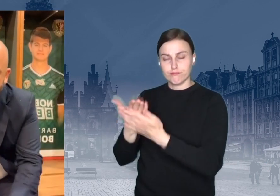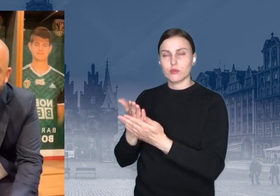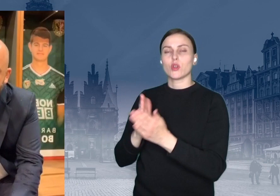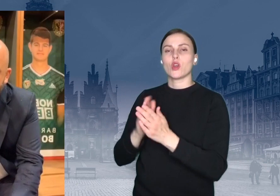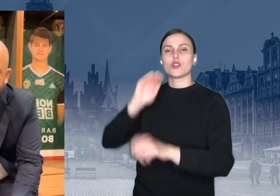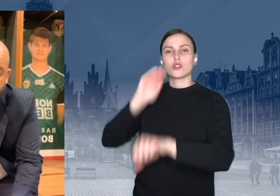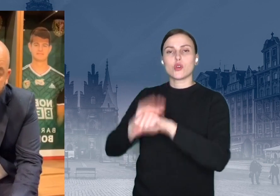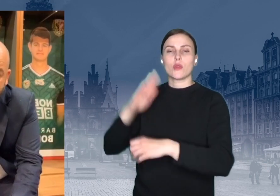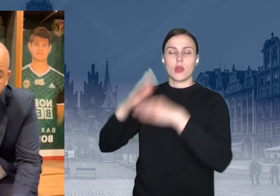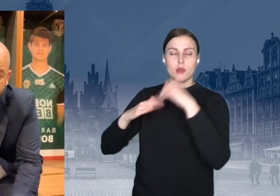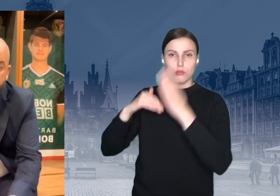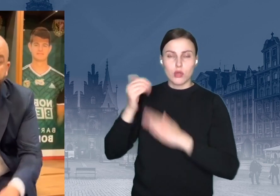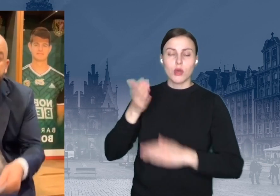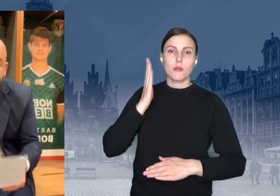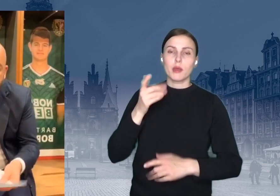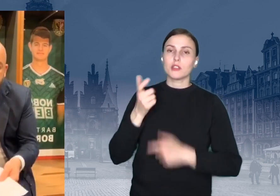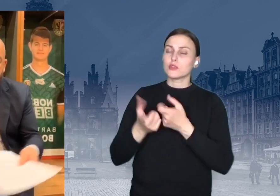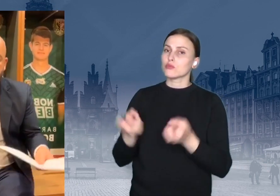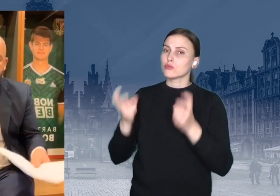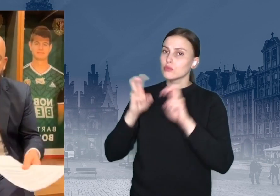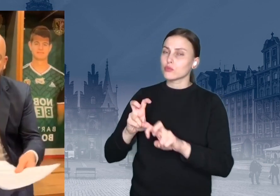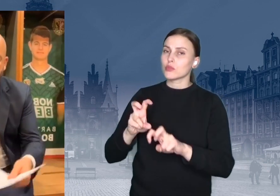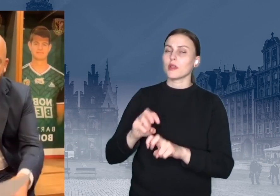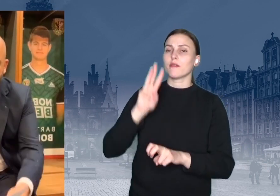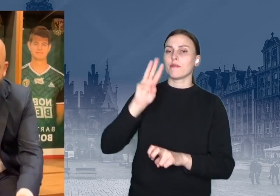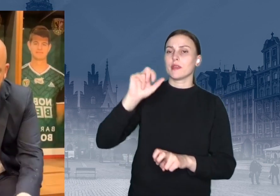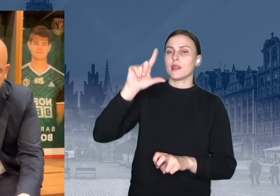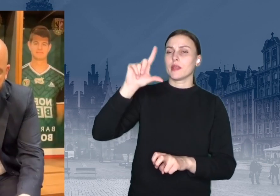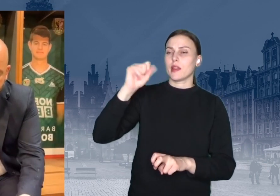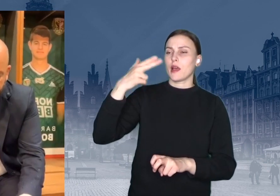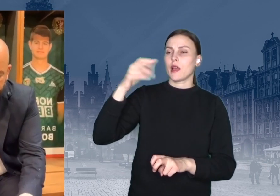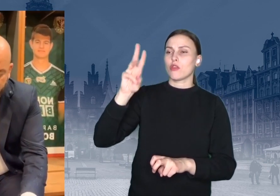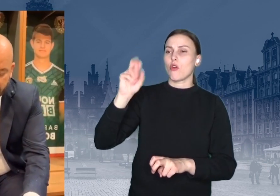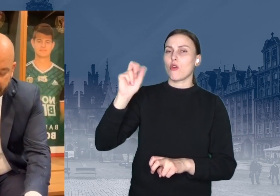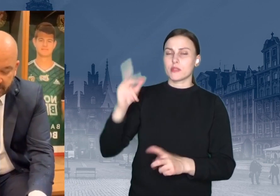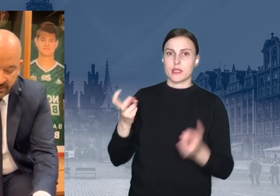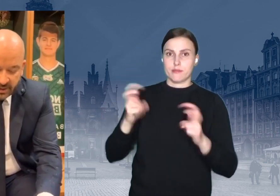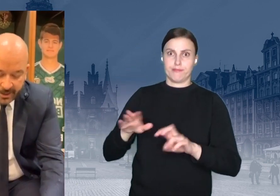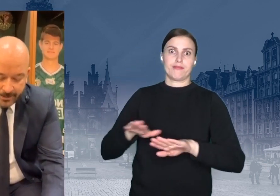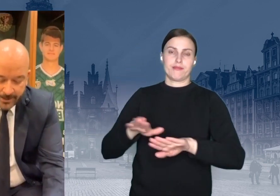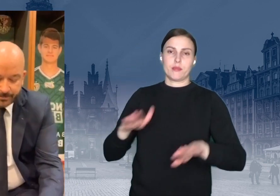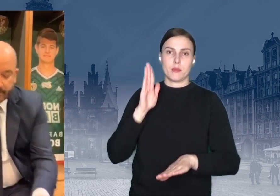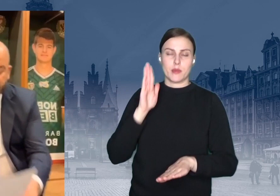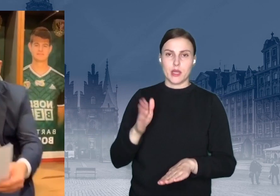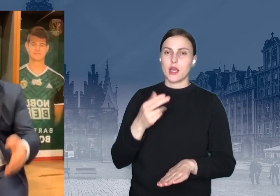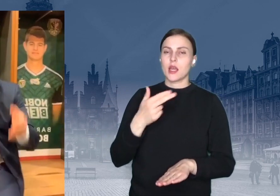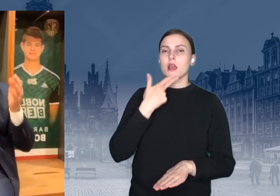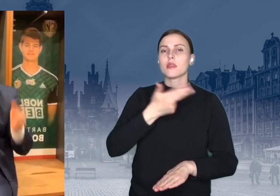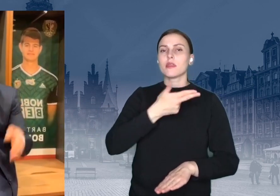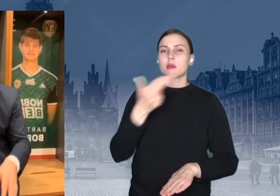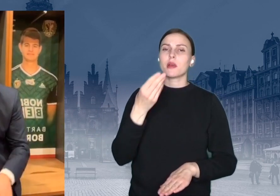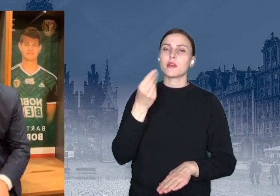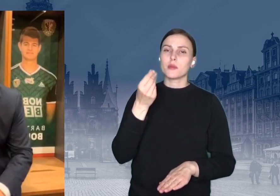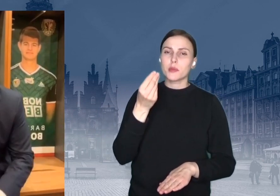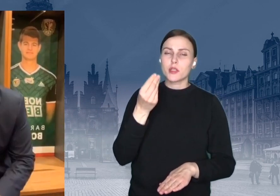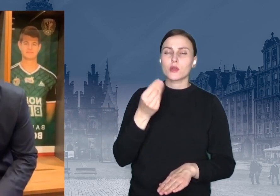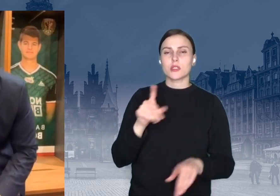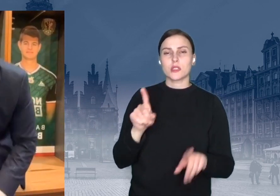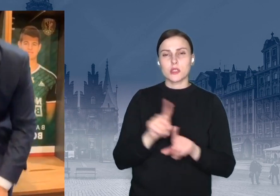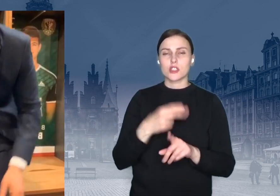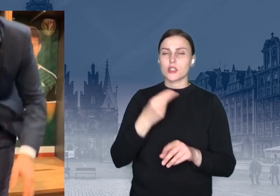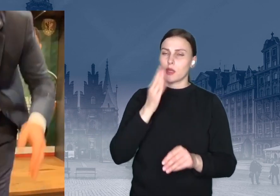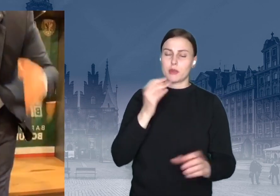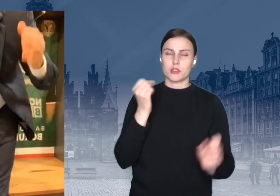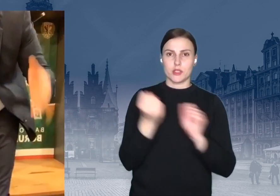będziemy także budować basen na Wilanowskiej. Mam nadzieję, bo sytuacja oczywiście finansowa się niezwykle zmienia. Czyli, słuchajcie, moi